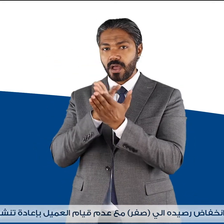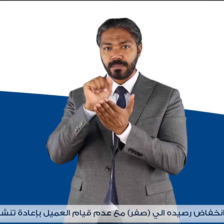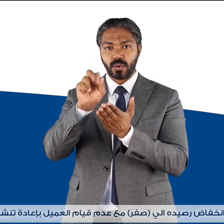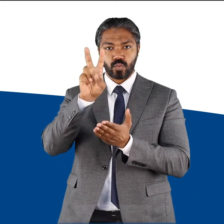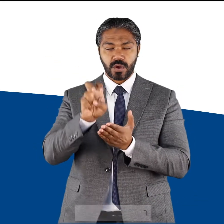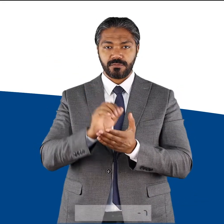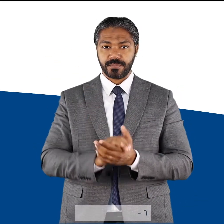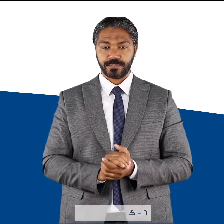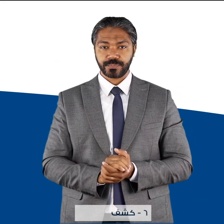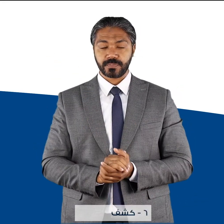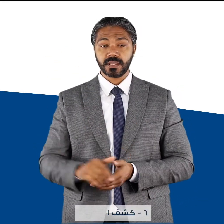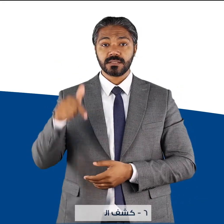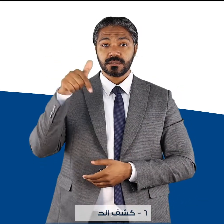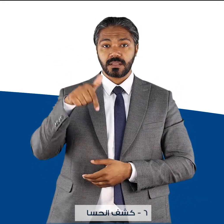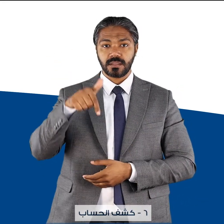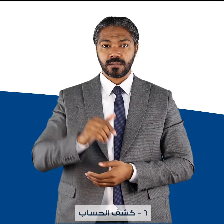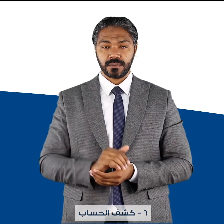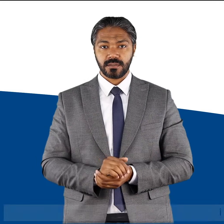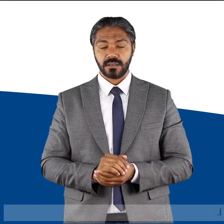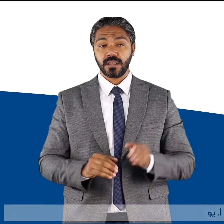ستة كشف الحساب ألف